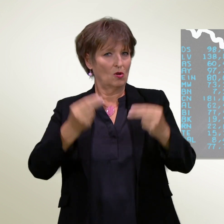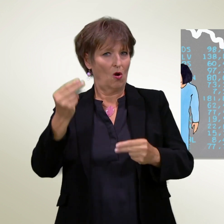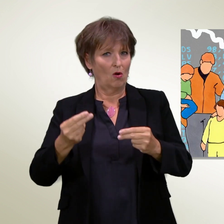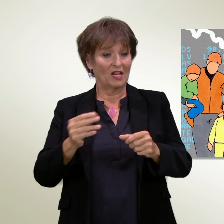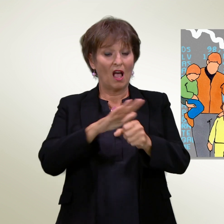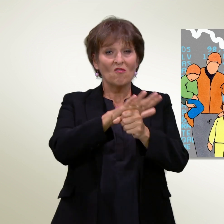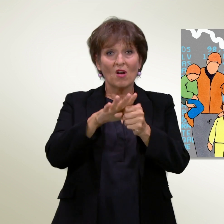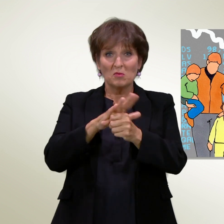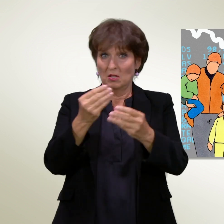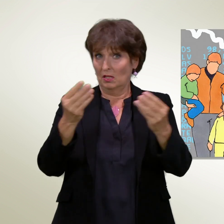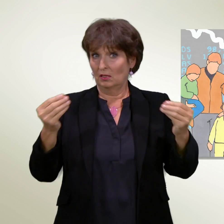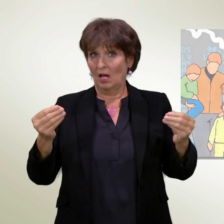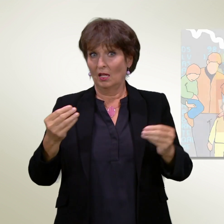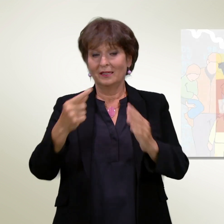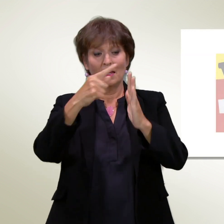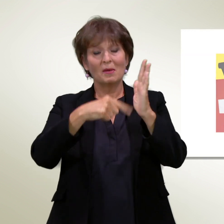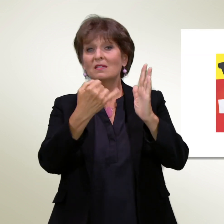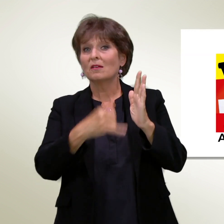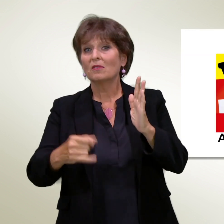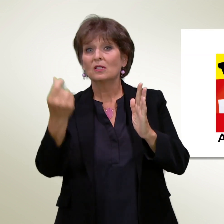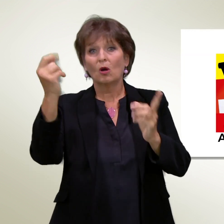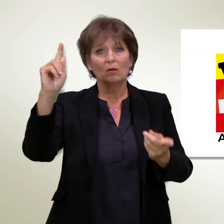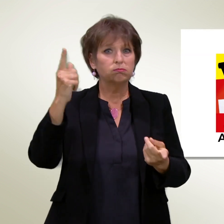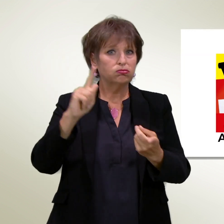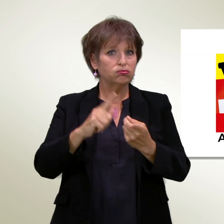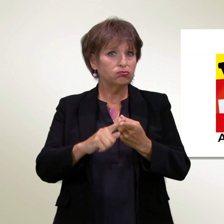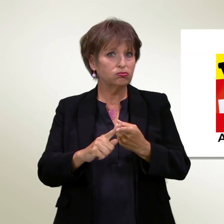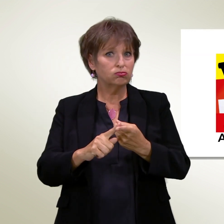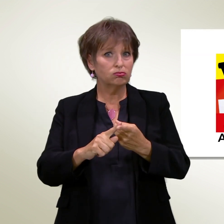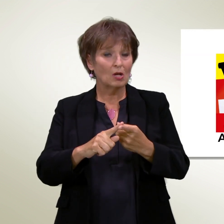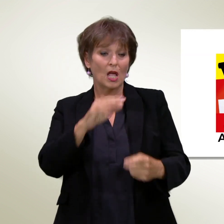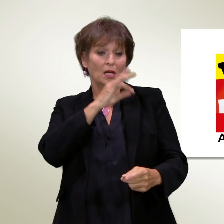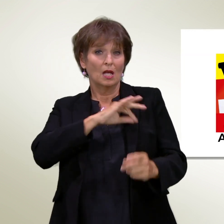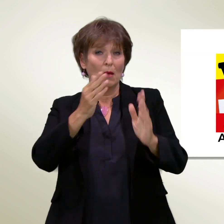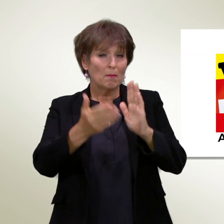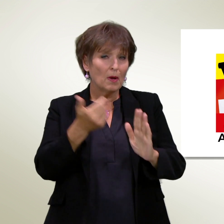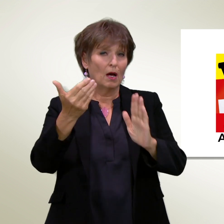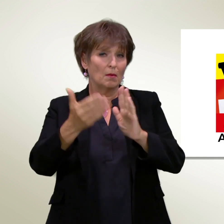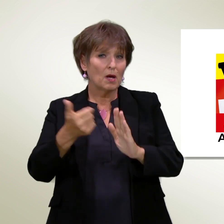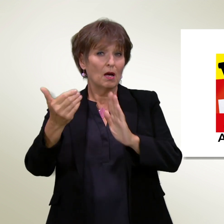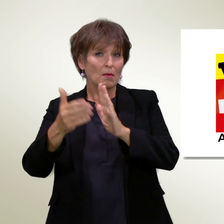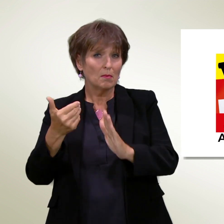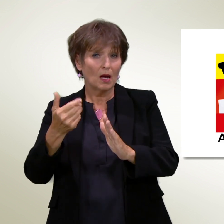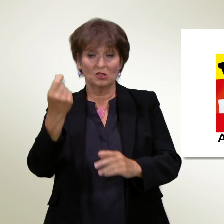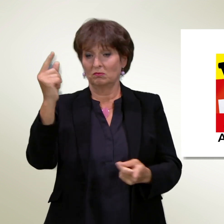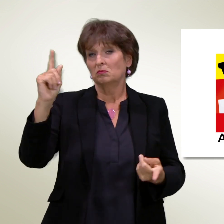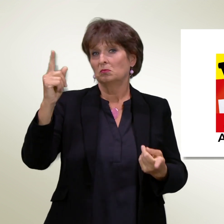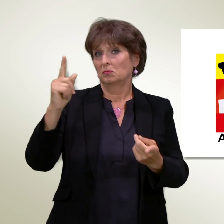arrivare alla fine del mese. A causa delle deduzioni più elevate dallo stipendio, si riduce per tutti il denaro disponibile.